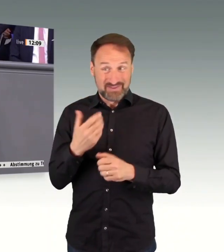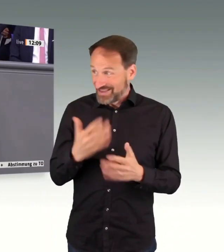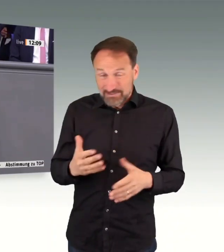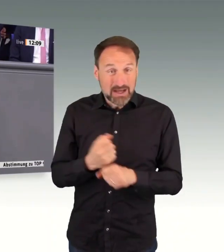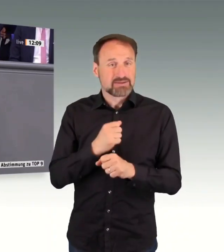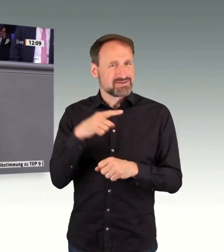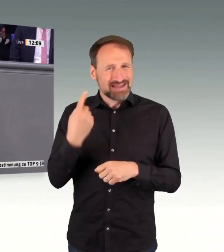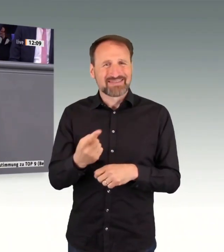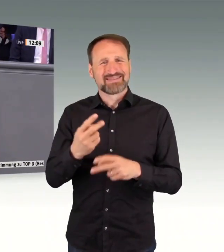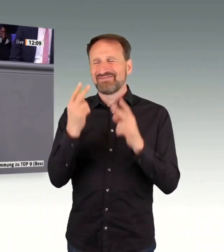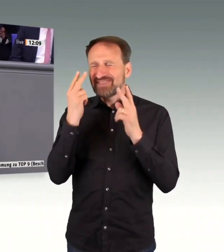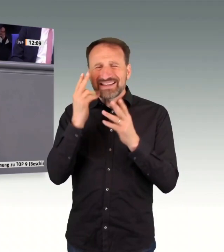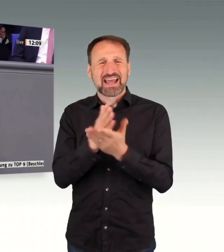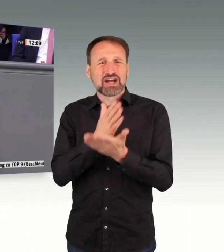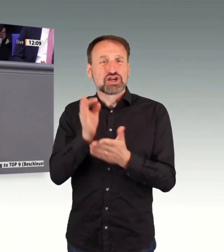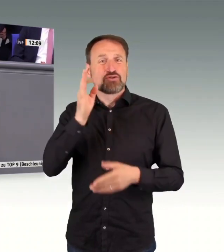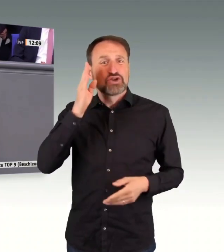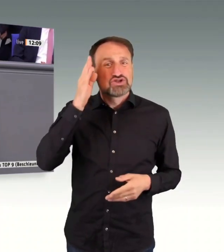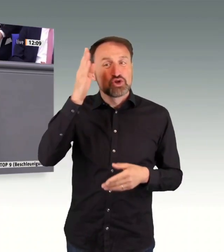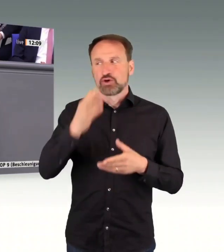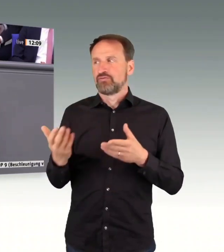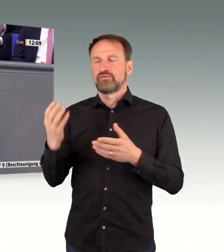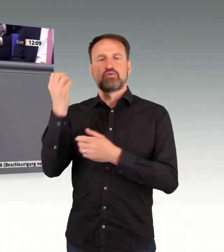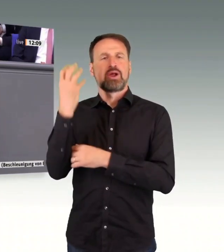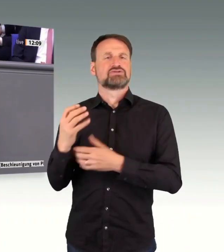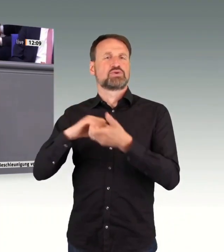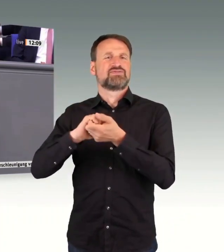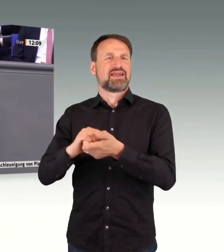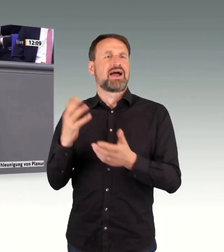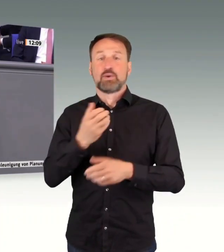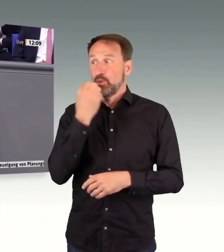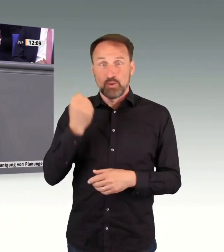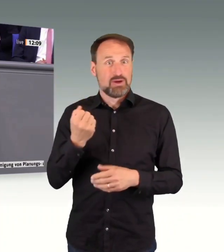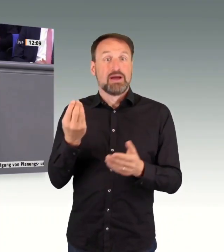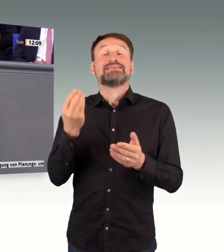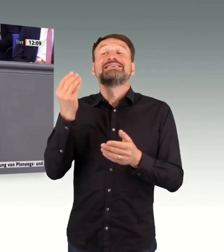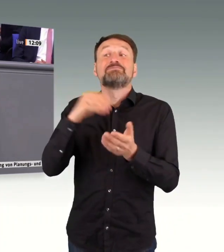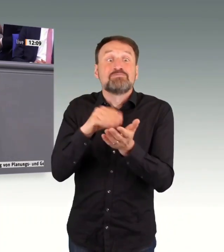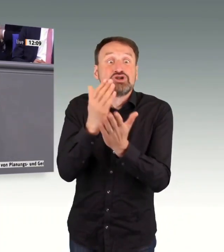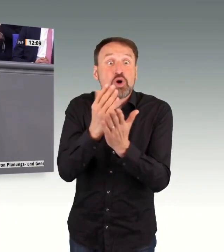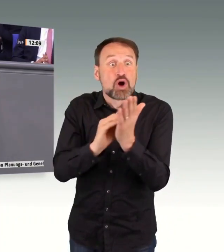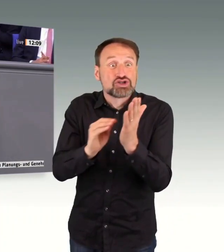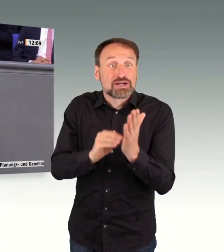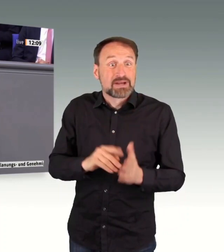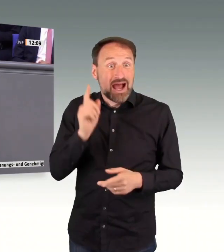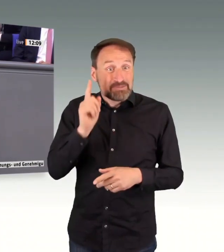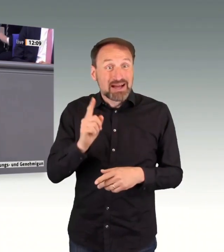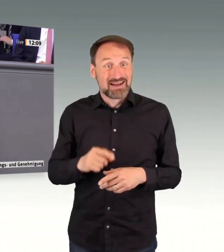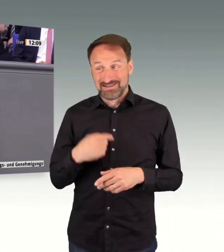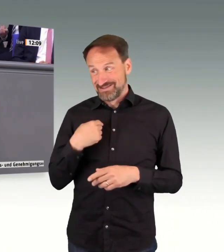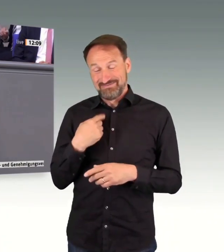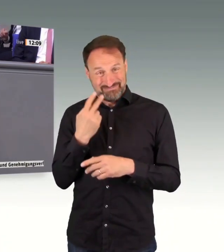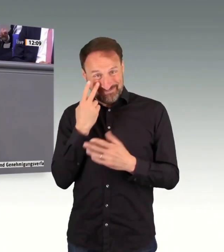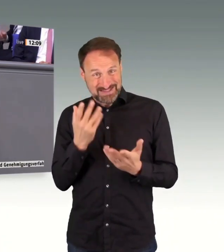konsolidiert bekommen oder nur mit sehr großem Aufwand. Wenn wir also diese Standardisierung nicht zu einem Bundesthema machen, und wenn wir nicht alles drei